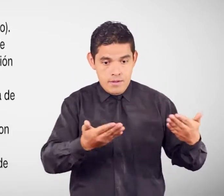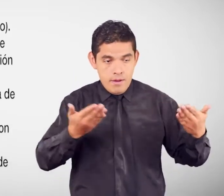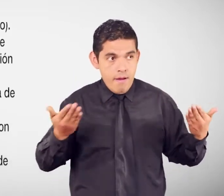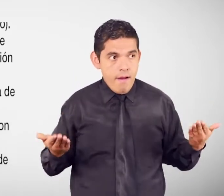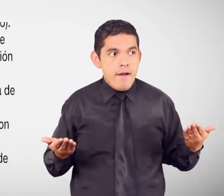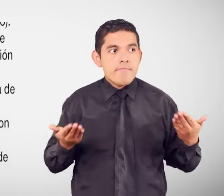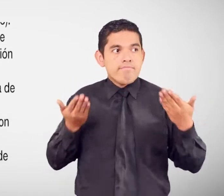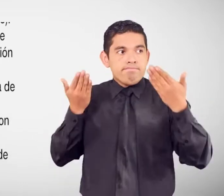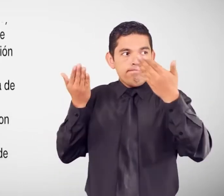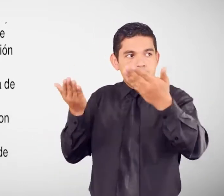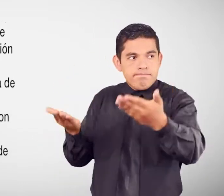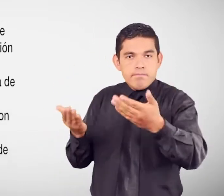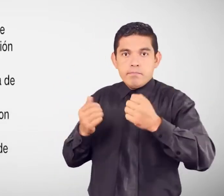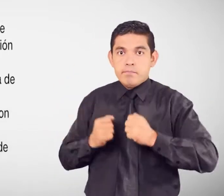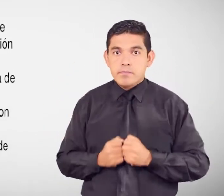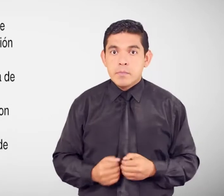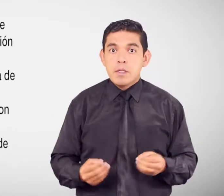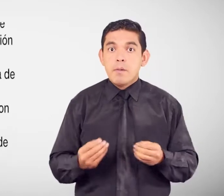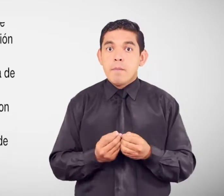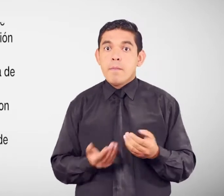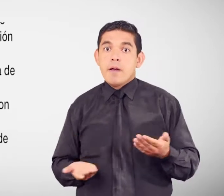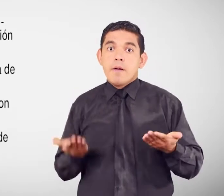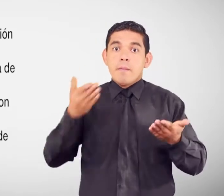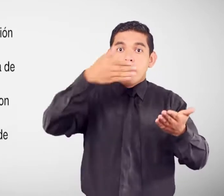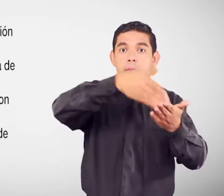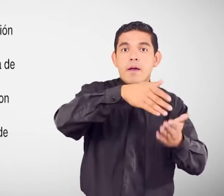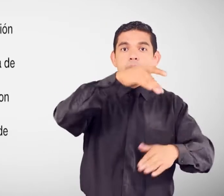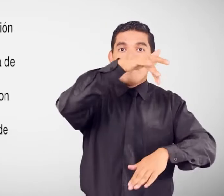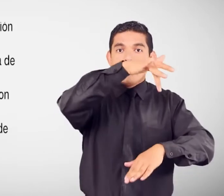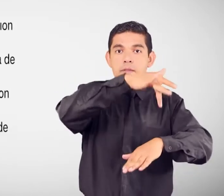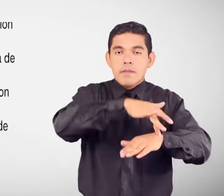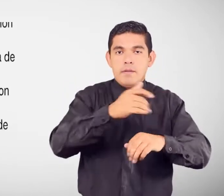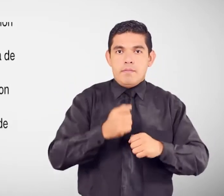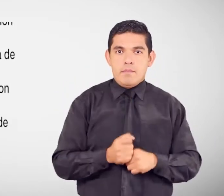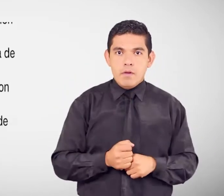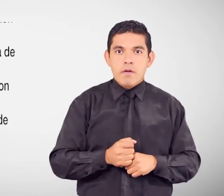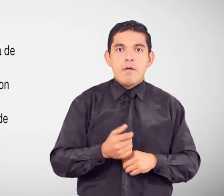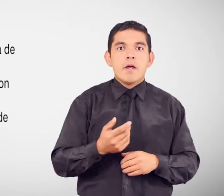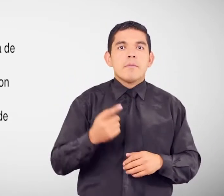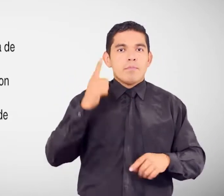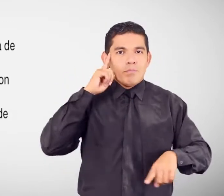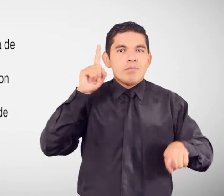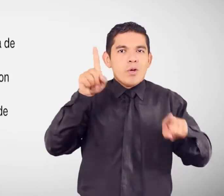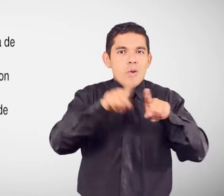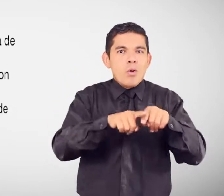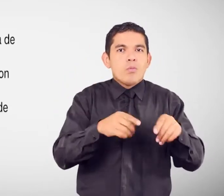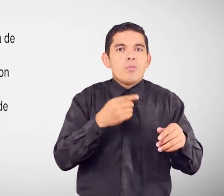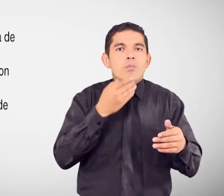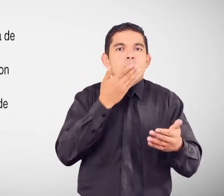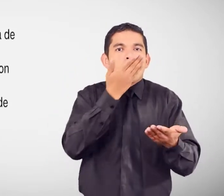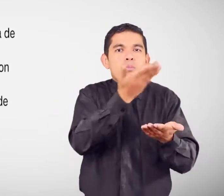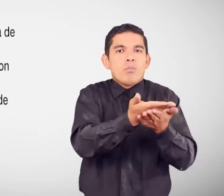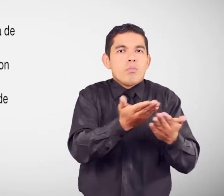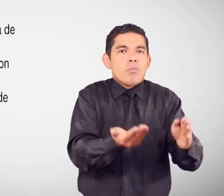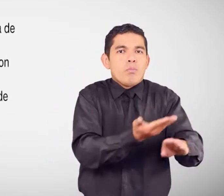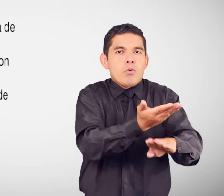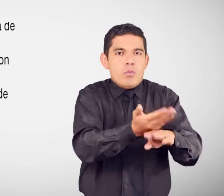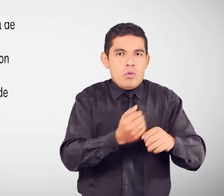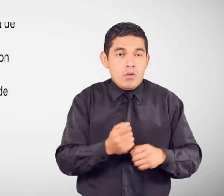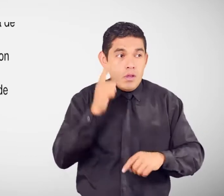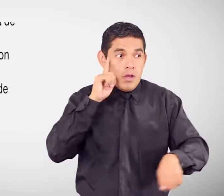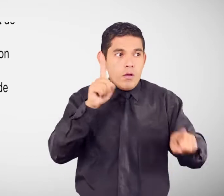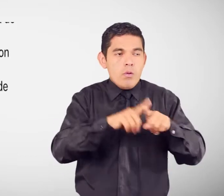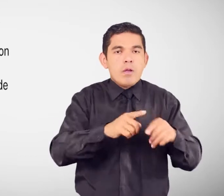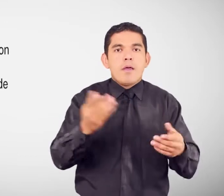Asiste a la audiencia de mediación Con una propuesta de acuerdo Si llegas a un acuerdo Firma el acta de